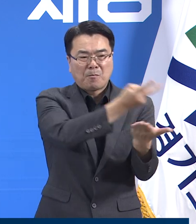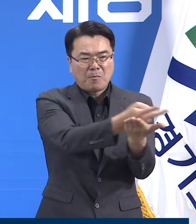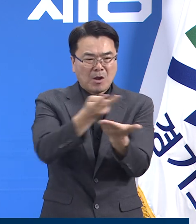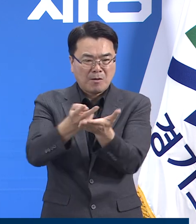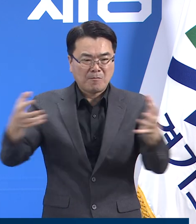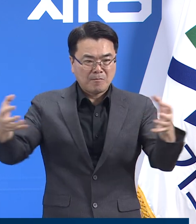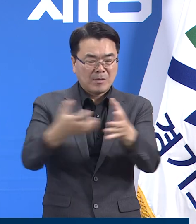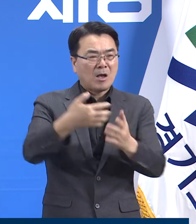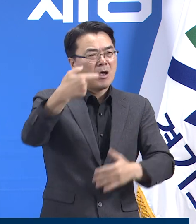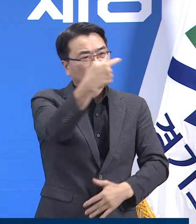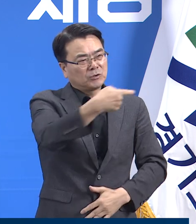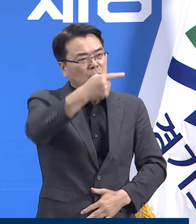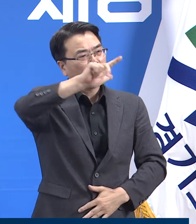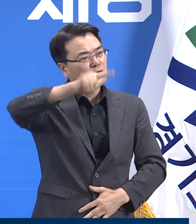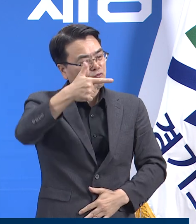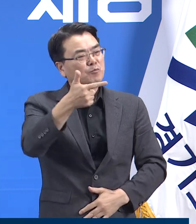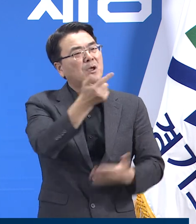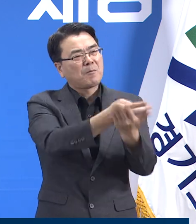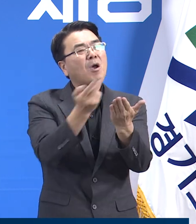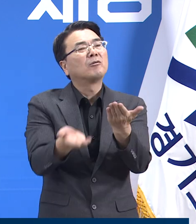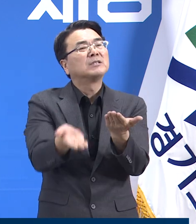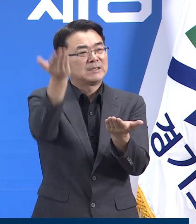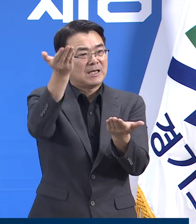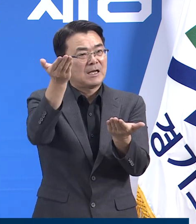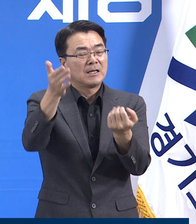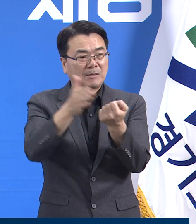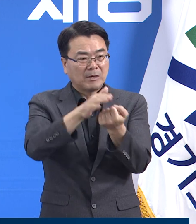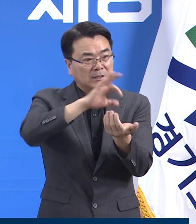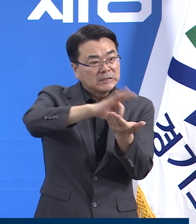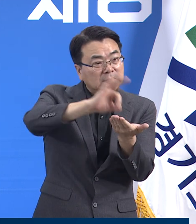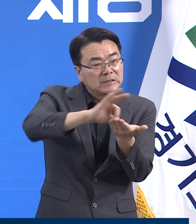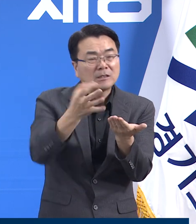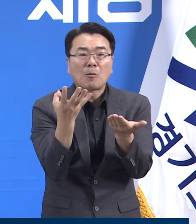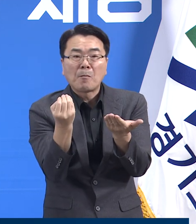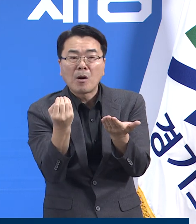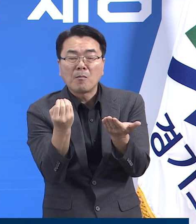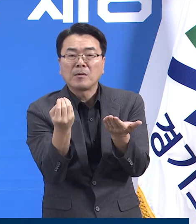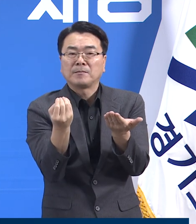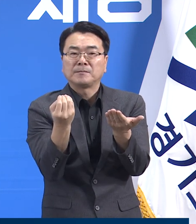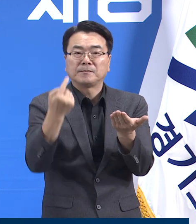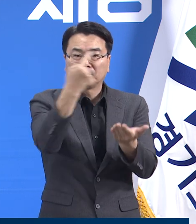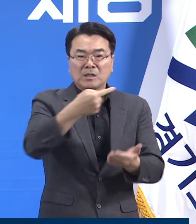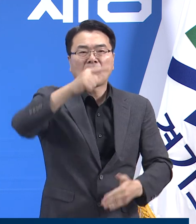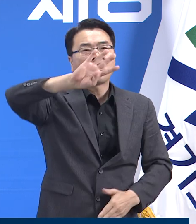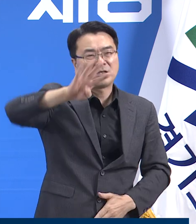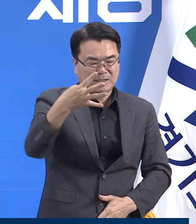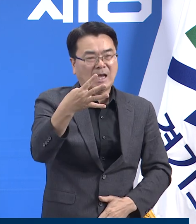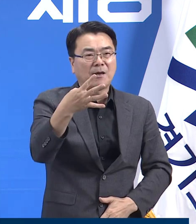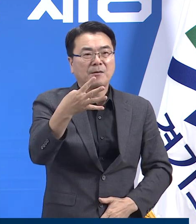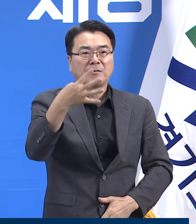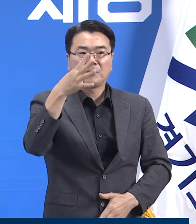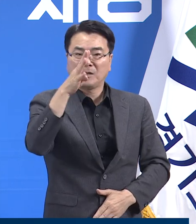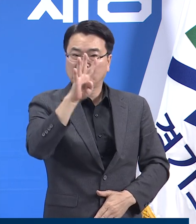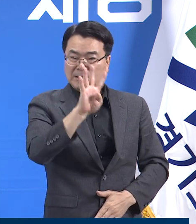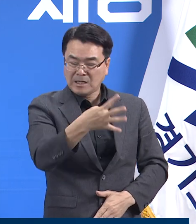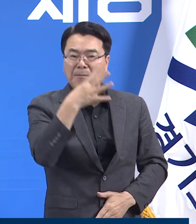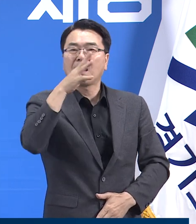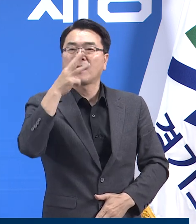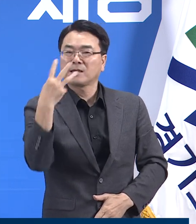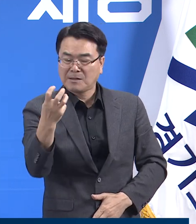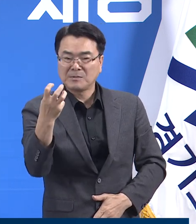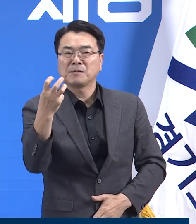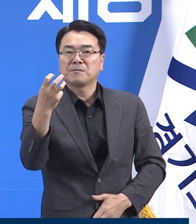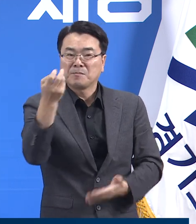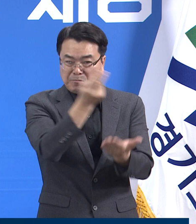1656병상입니다. 현재 병상 가동률은 87%로 1,443개 병상을